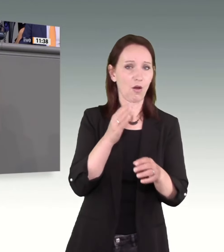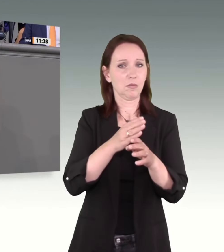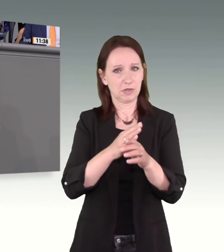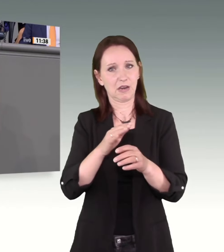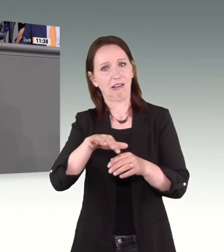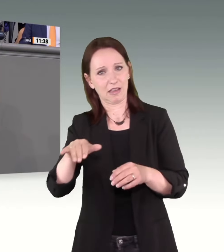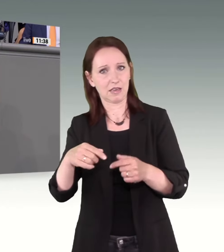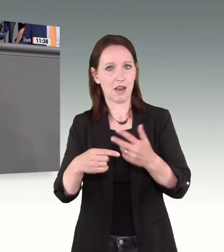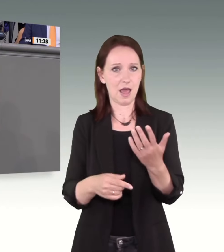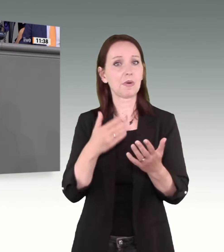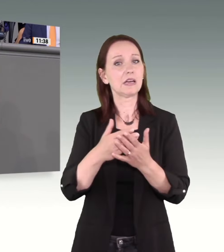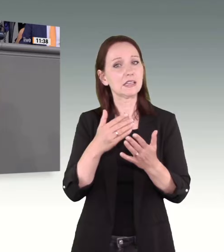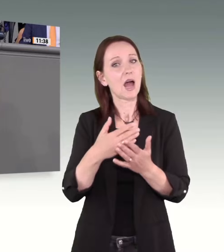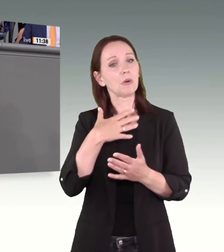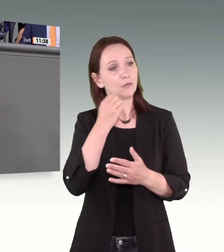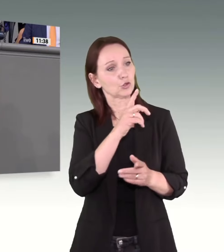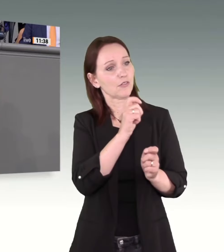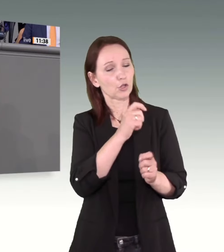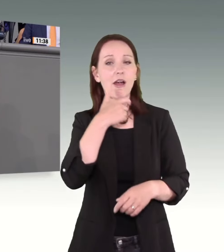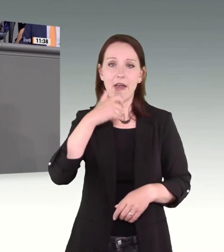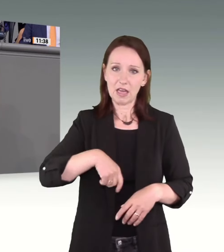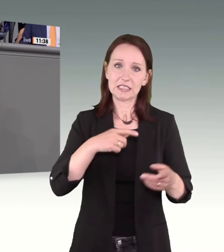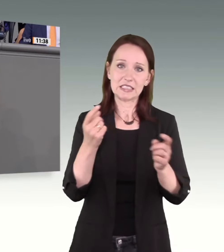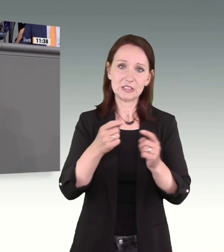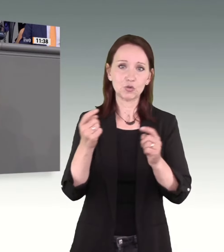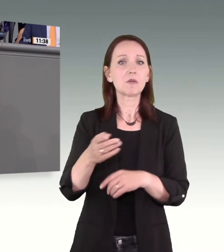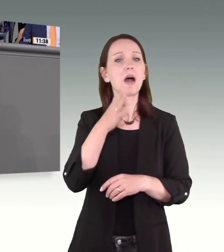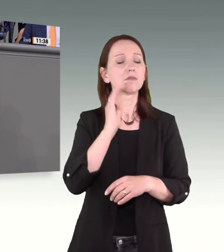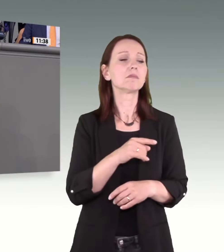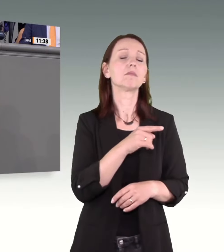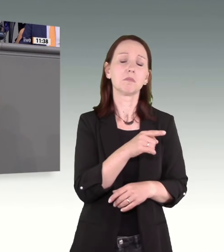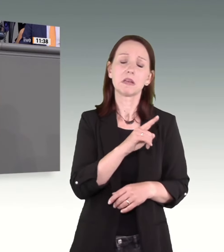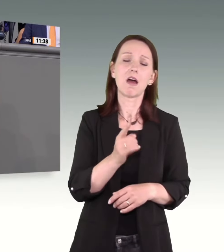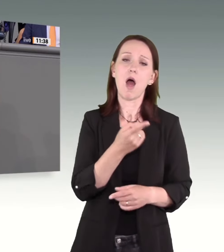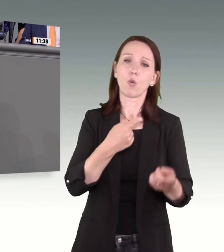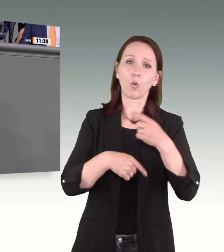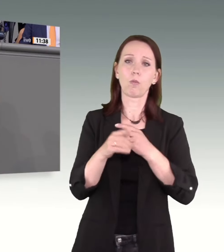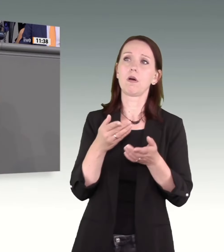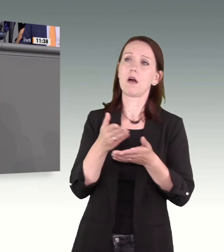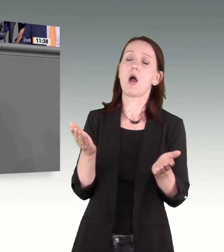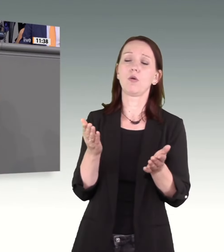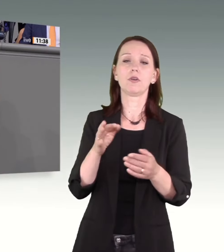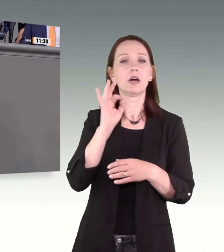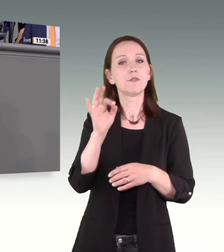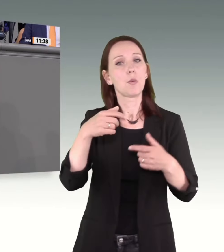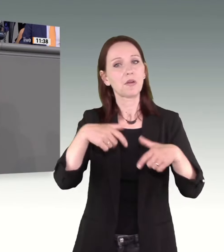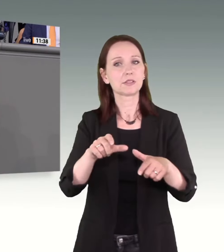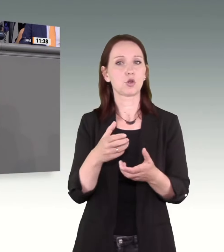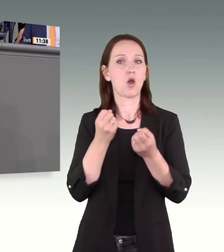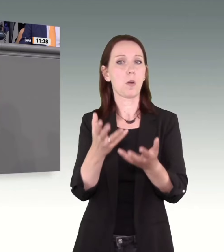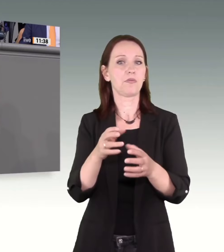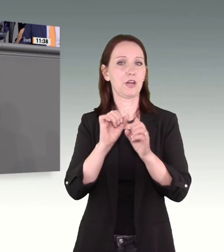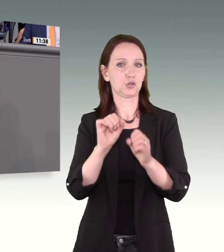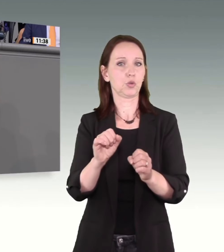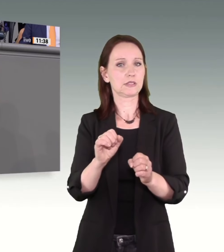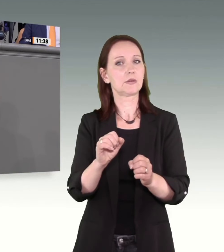Vorschläge ernsthaft diskutieren, aber dass Sie sich auch öffnen sozusagen für wirklich wirksame Maßnahmen der Prävention und des Opferschutzes, die darüber hinaus dringend